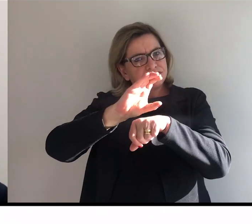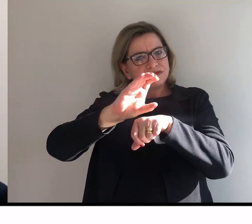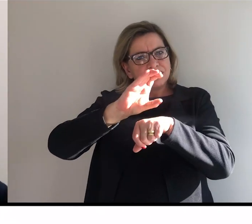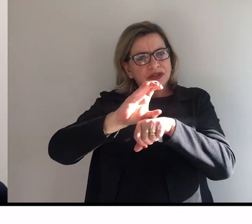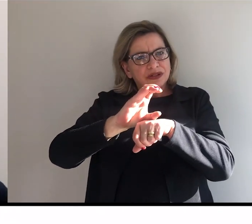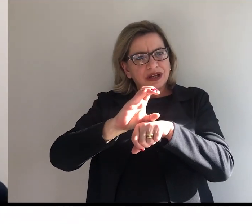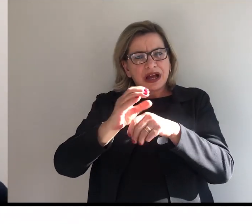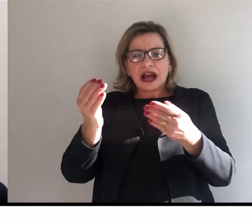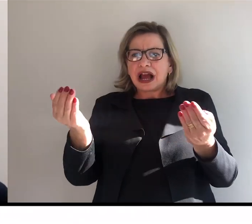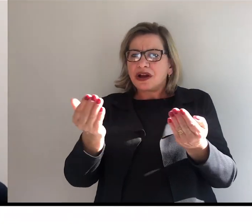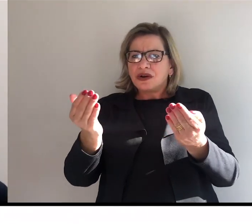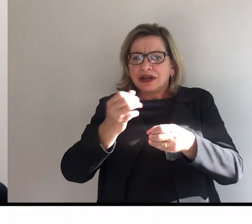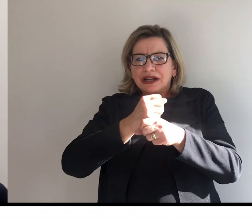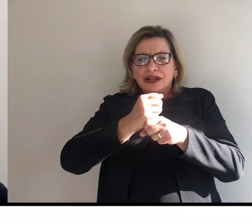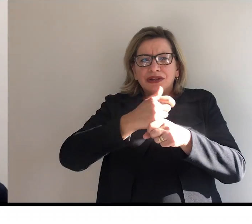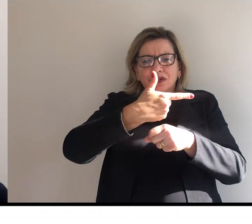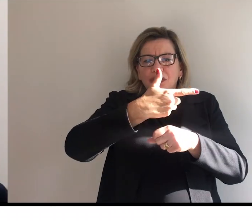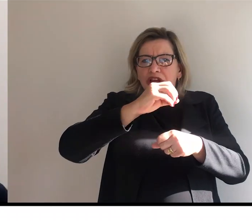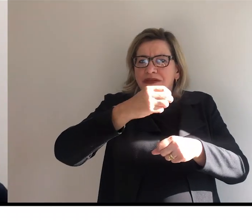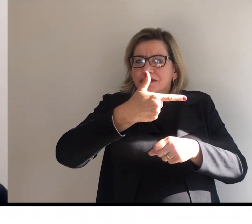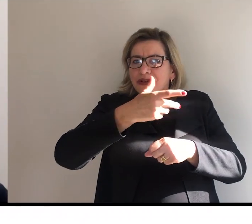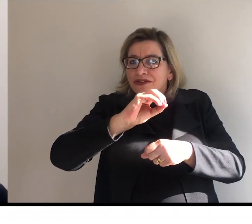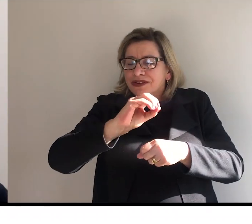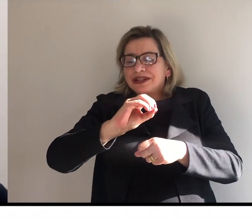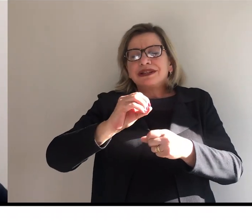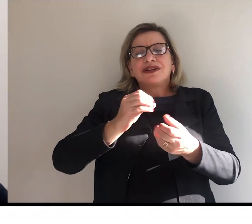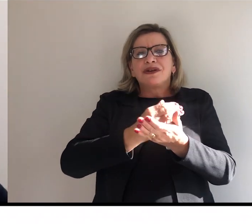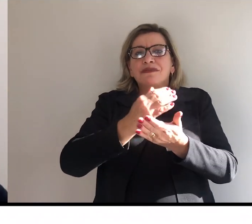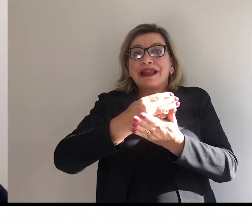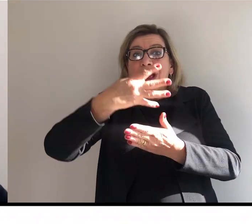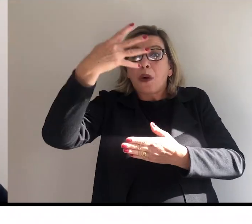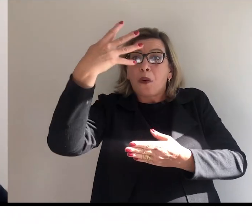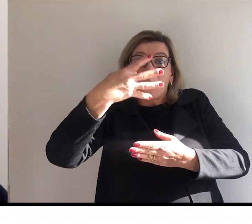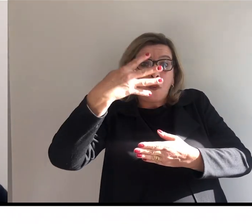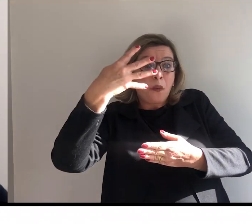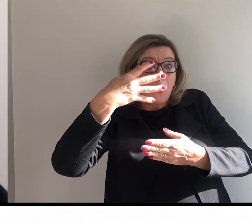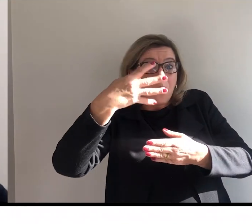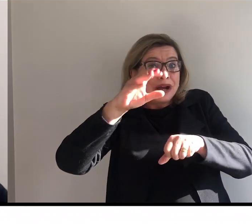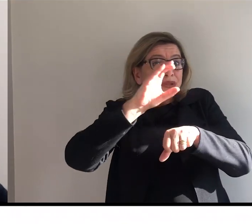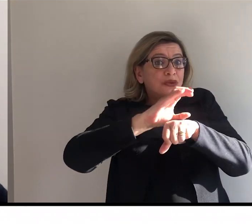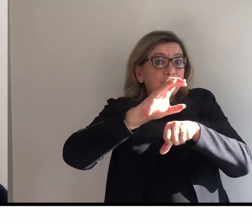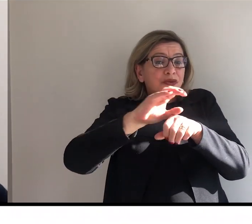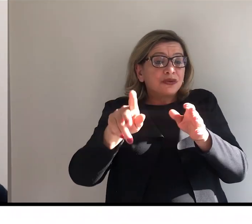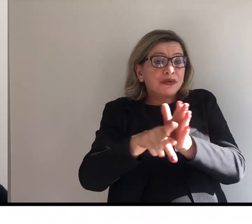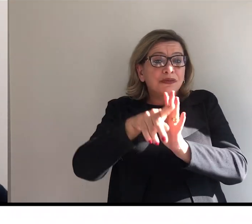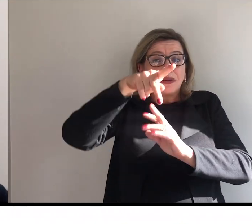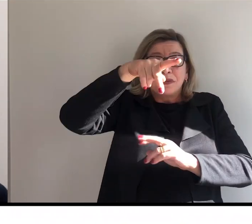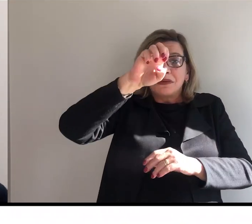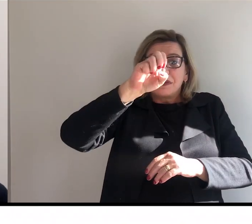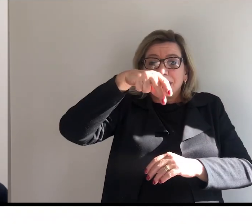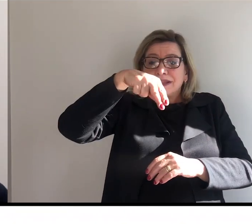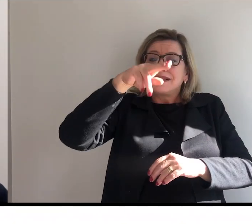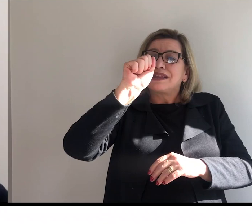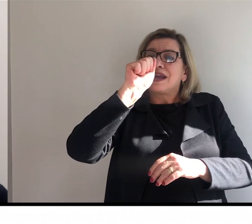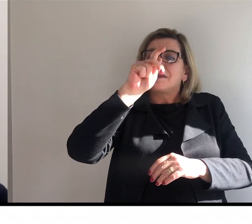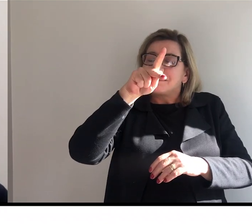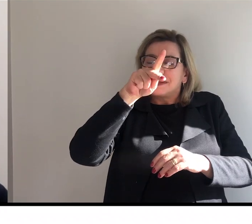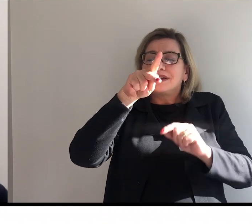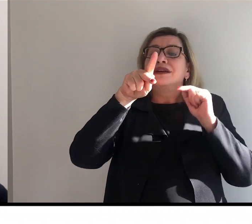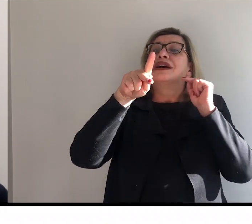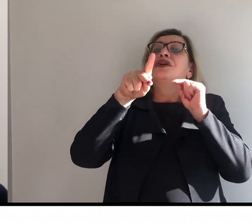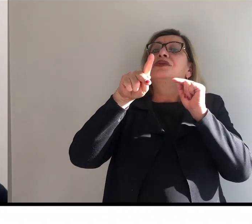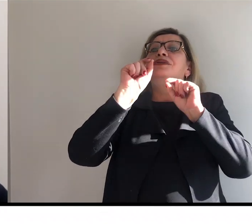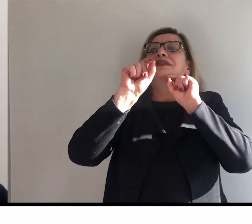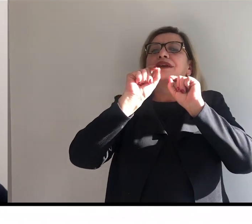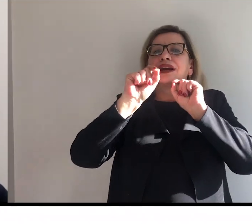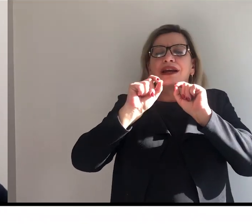Nesse ano de 2020, nós iniciamos a quarta oferta dos cursos do PNAF. O seria o PNAF? O PNAF é um programa nacional